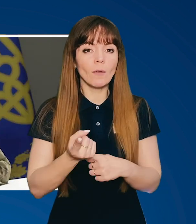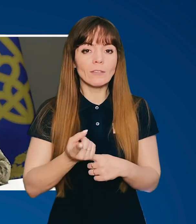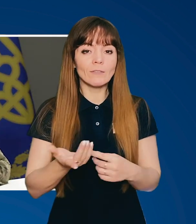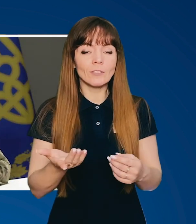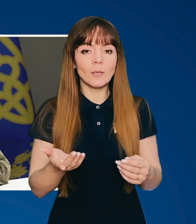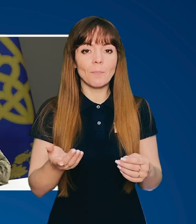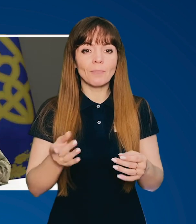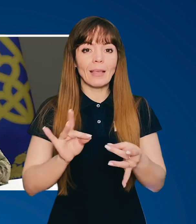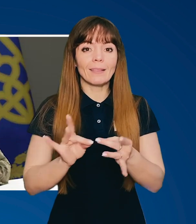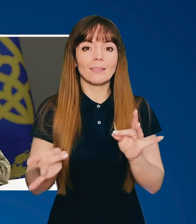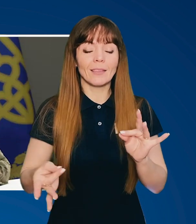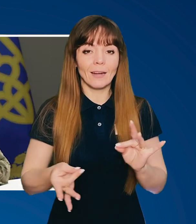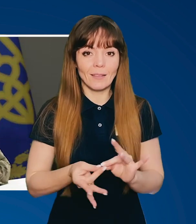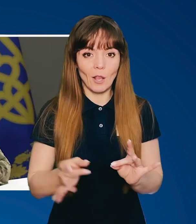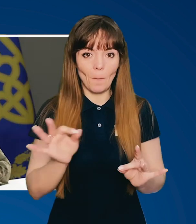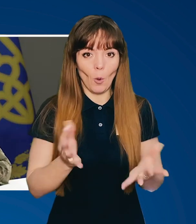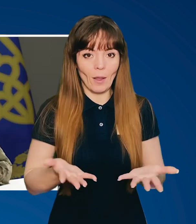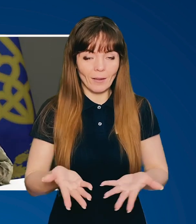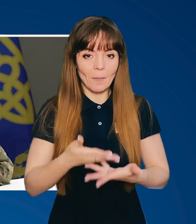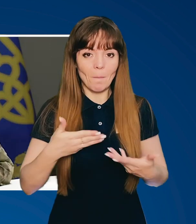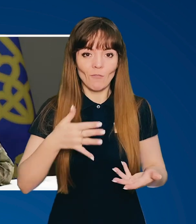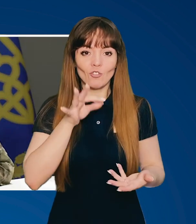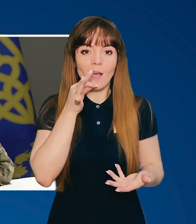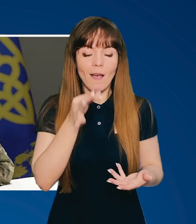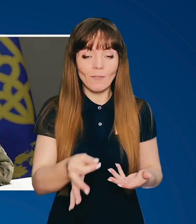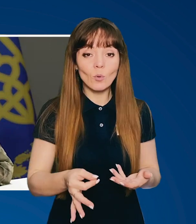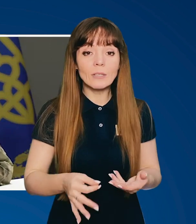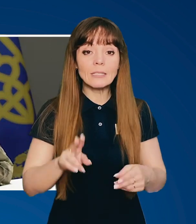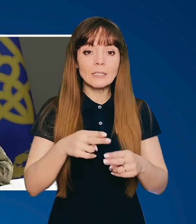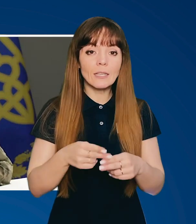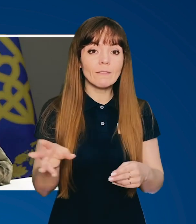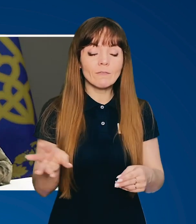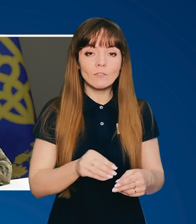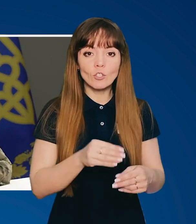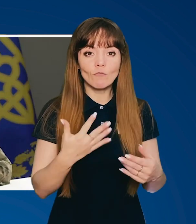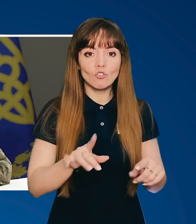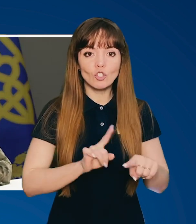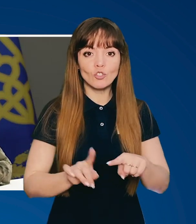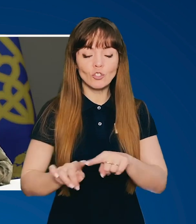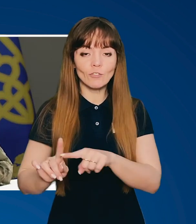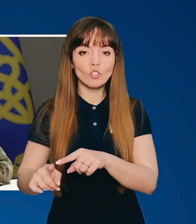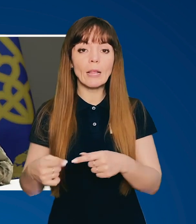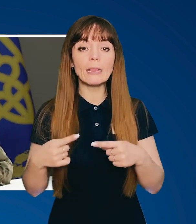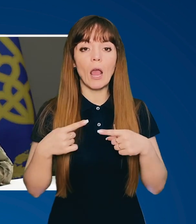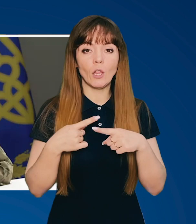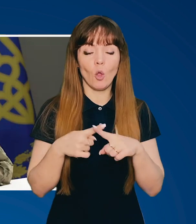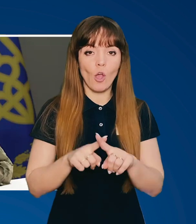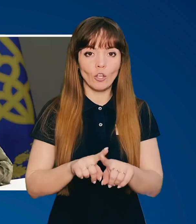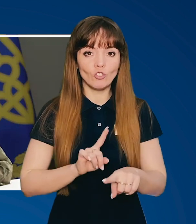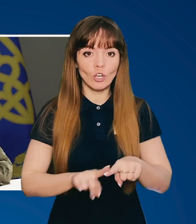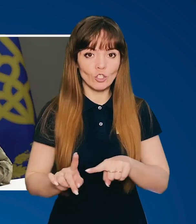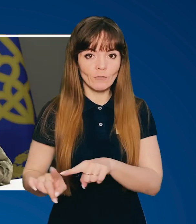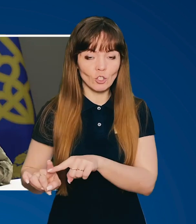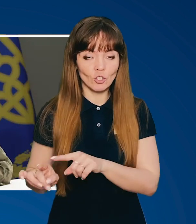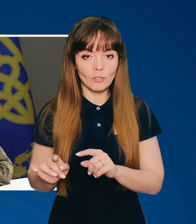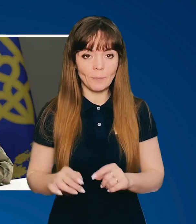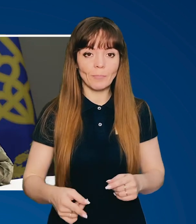'явився той самий інтернет, про який ми говорили. Все стало швидше. Технологічно швидше.